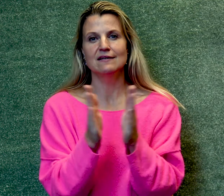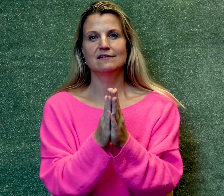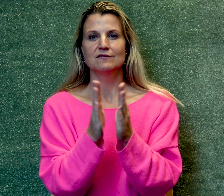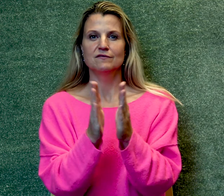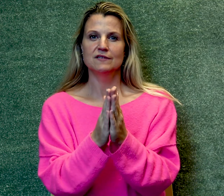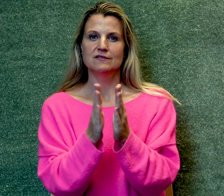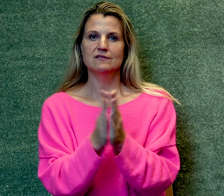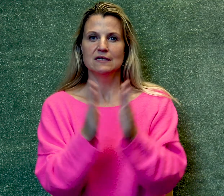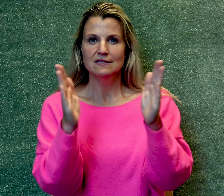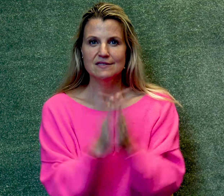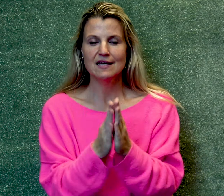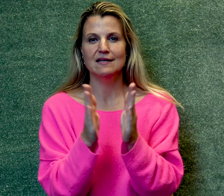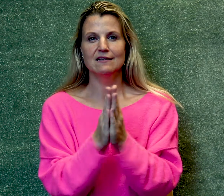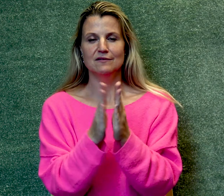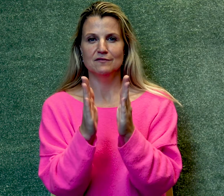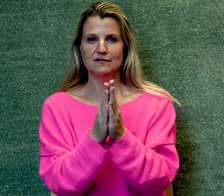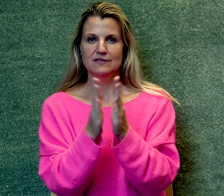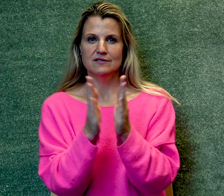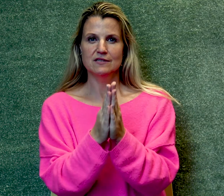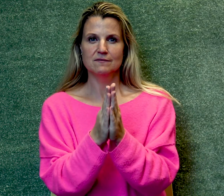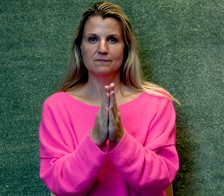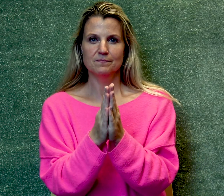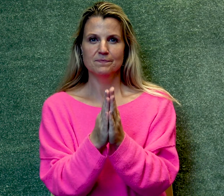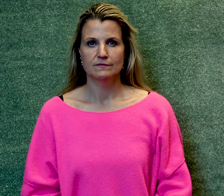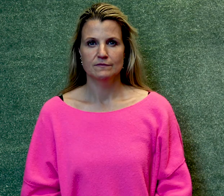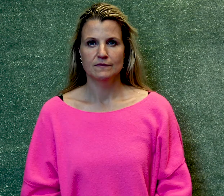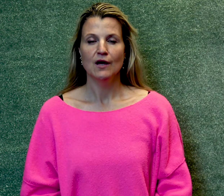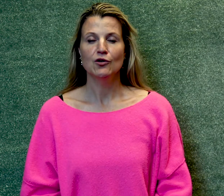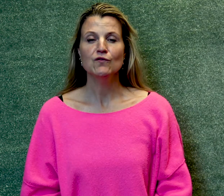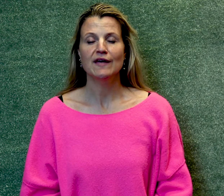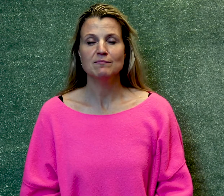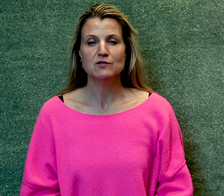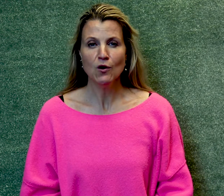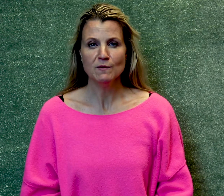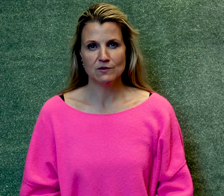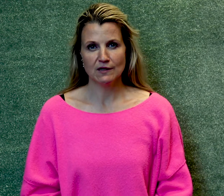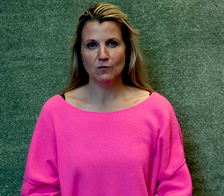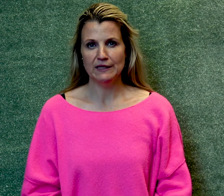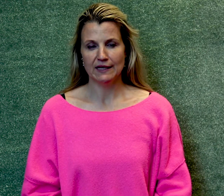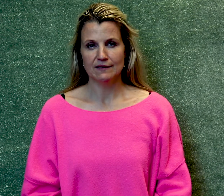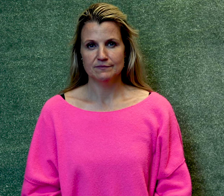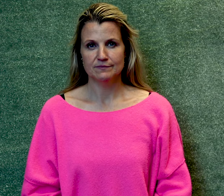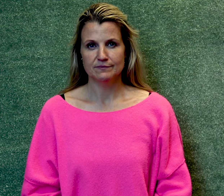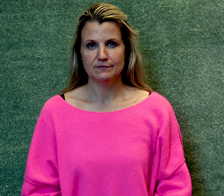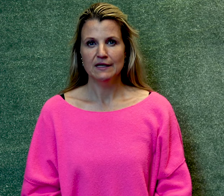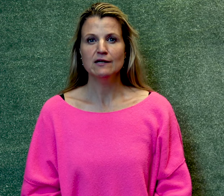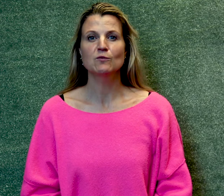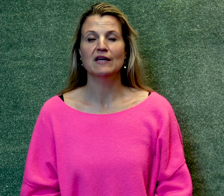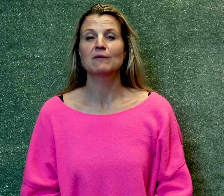Televisie, televisie, televisie. Je kunt de ritmes ook met elkaar combineren. Hier komt ritme